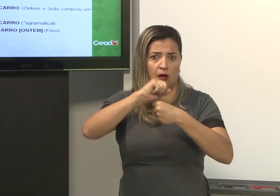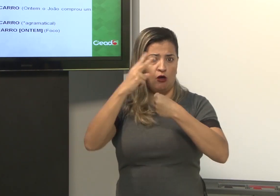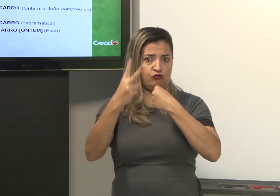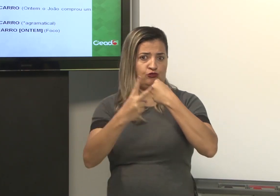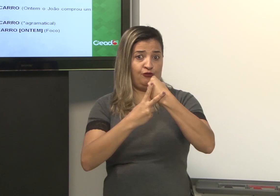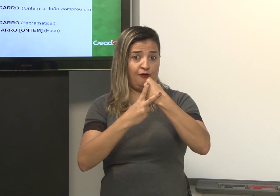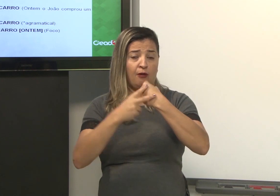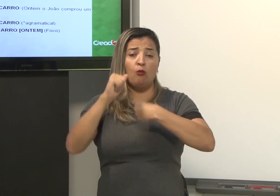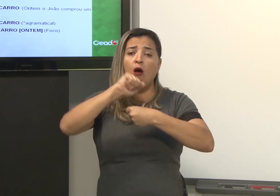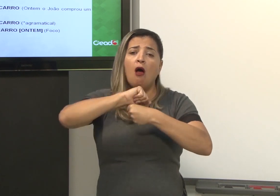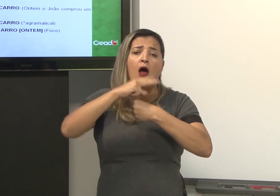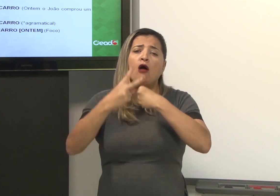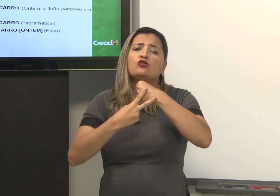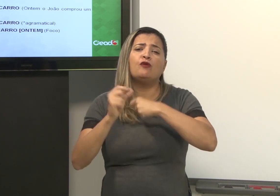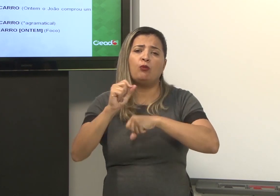Advérbio de tempo, por exemplo.